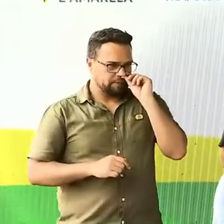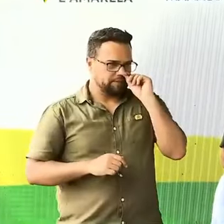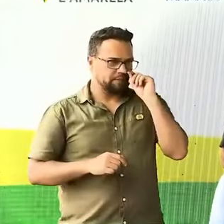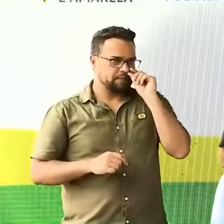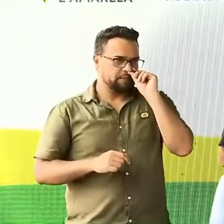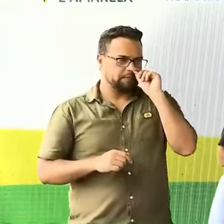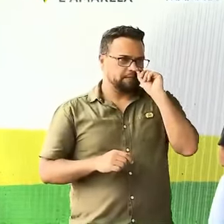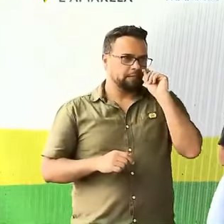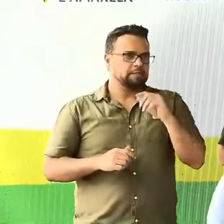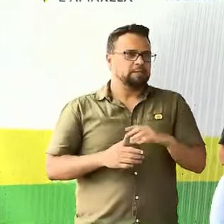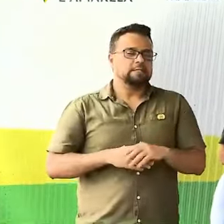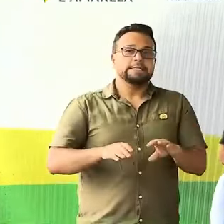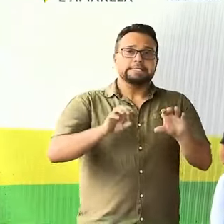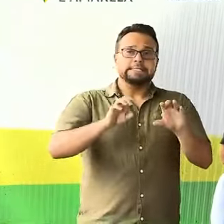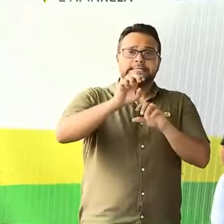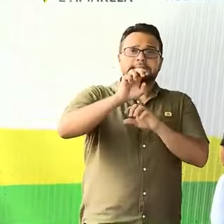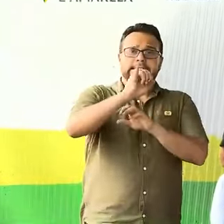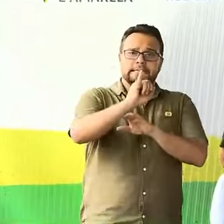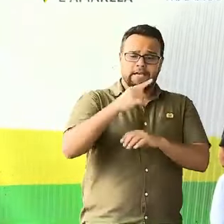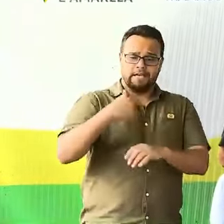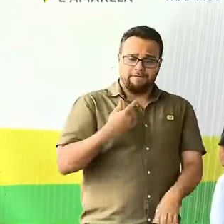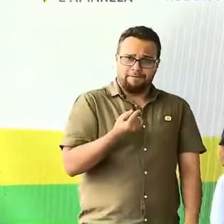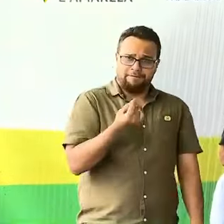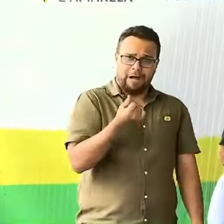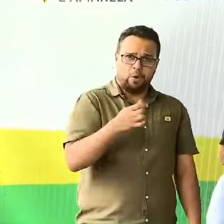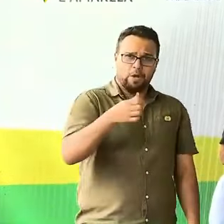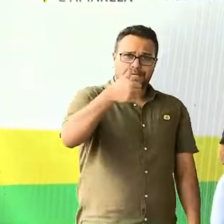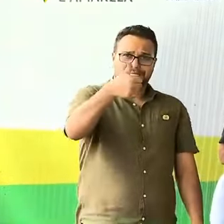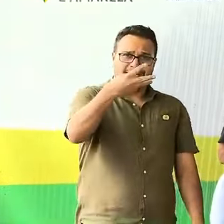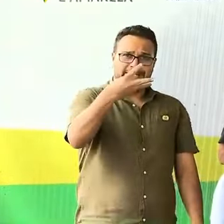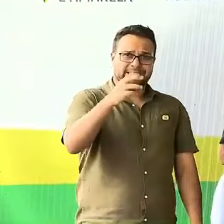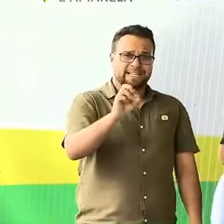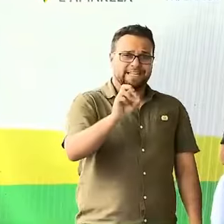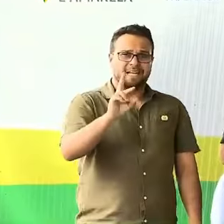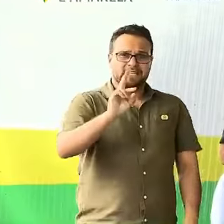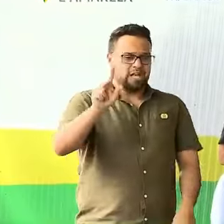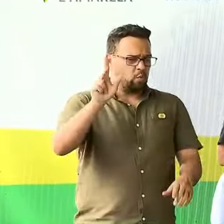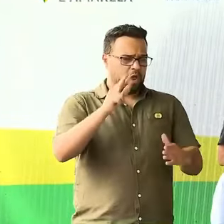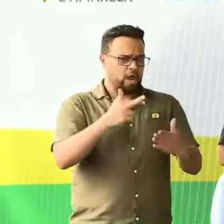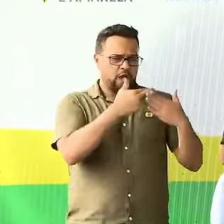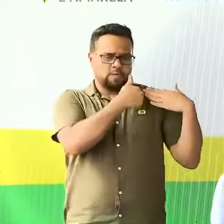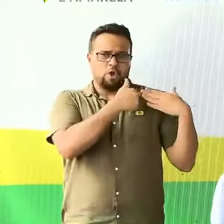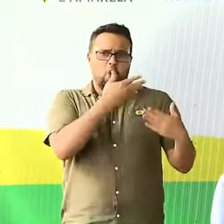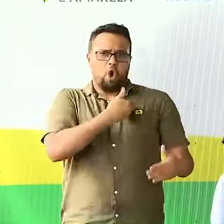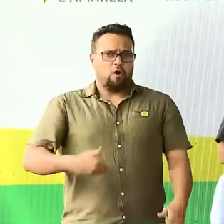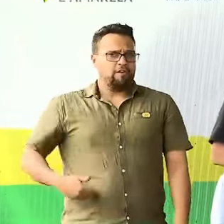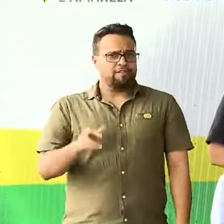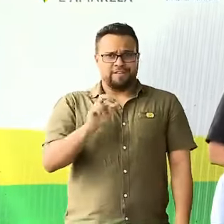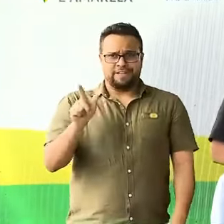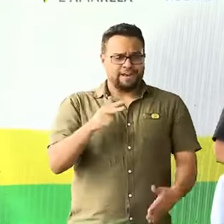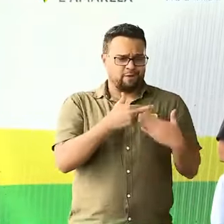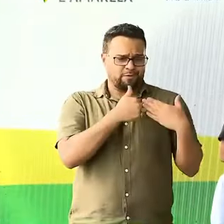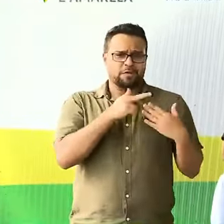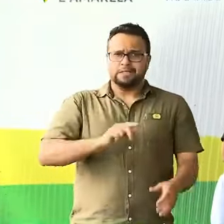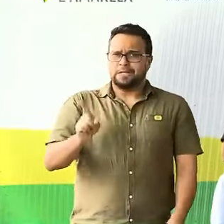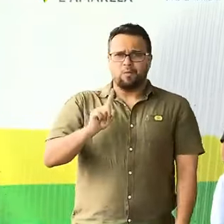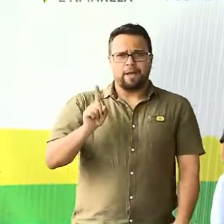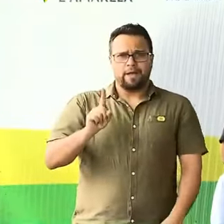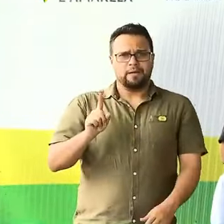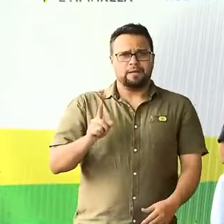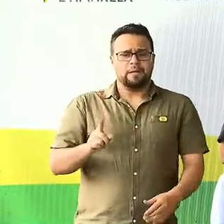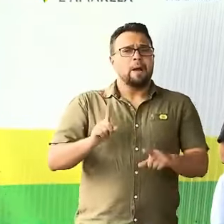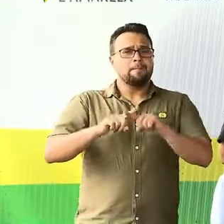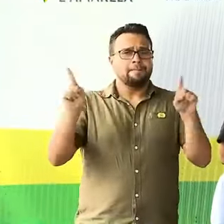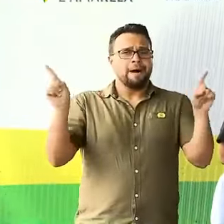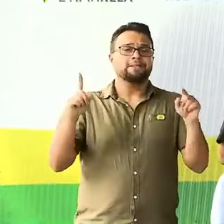Se chega a 130, a responsabilidade não é do governo federal. São impostos